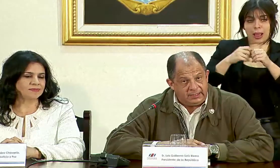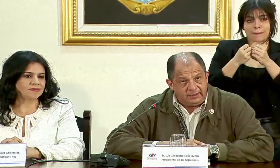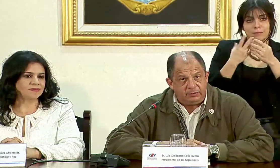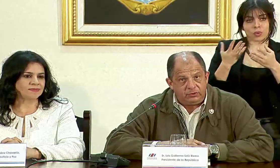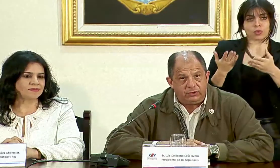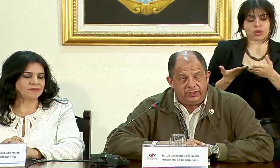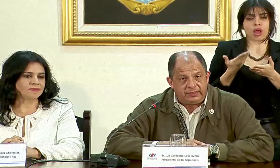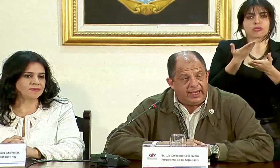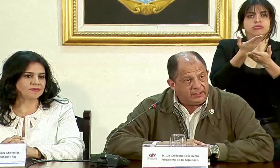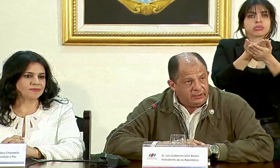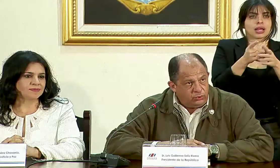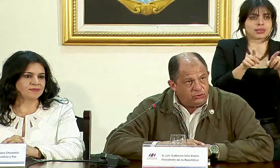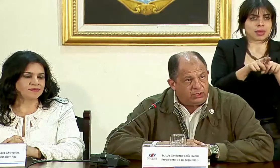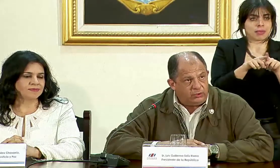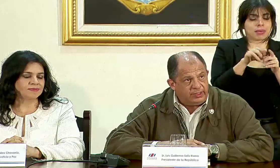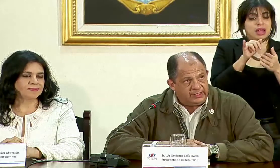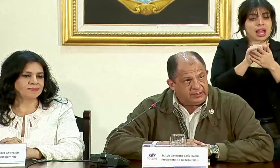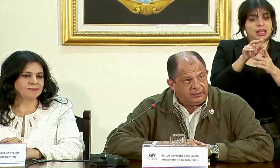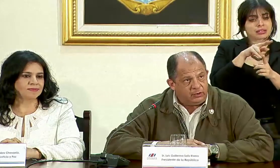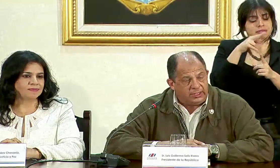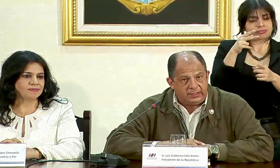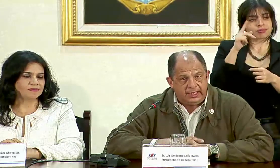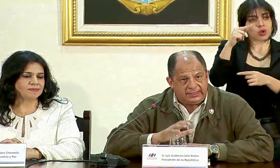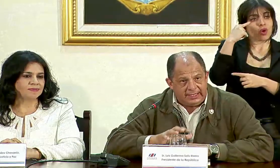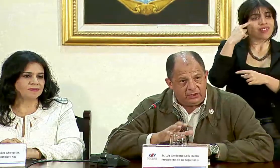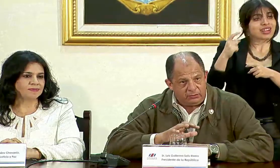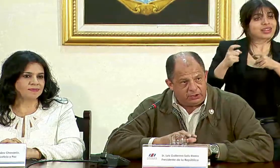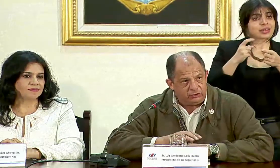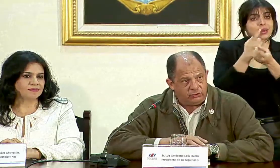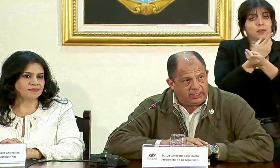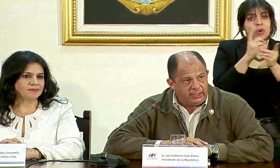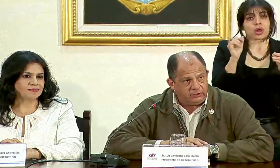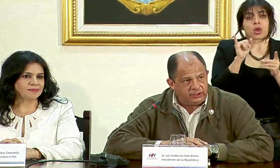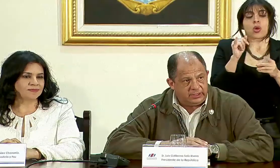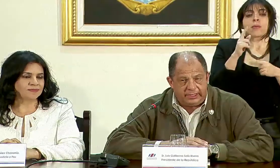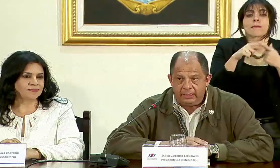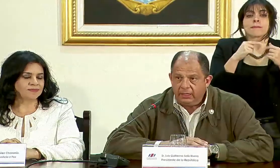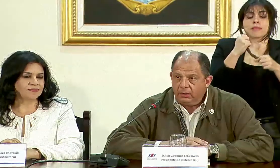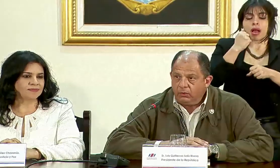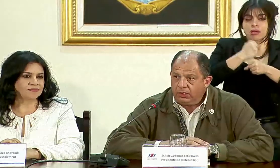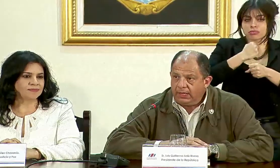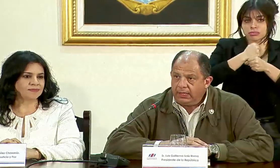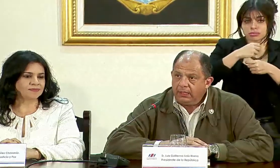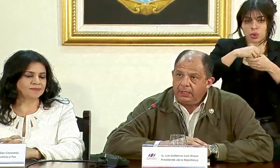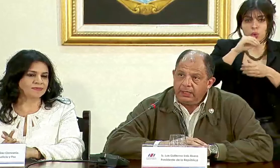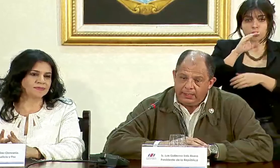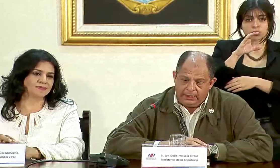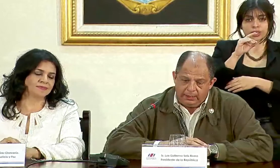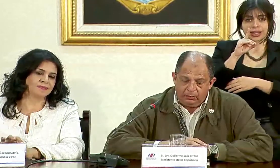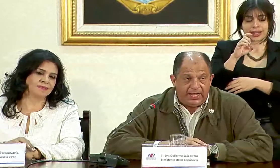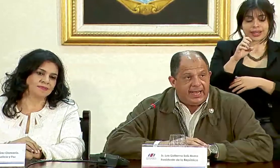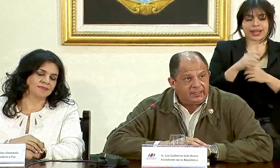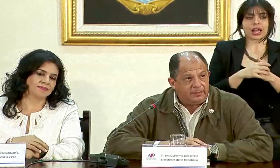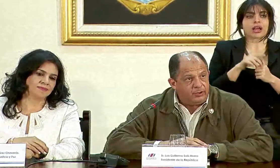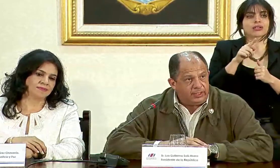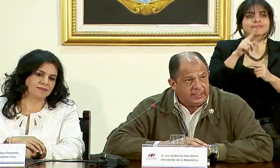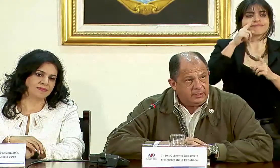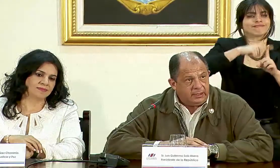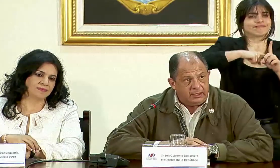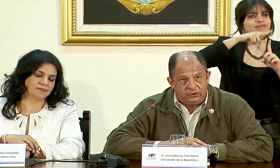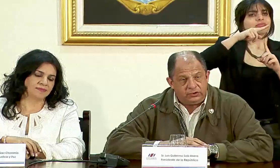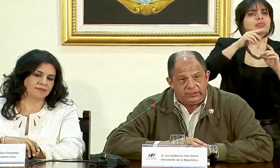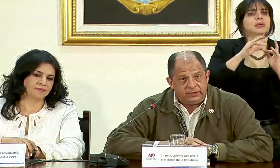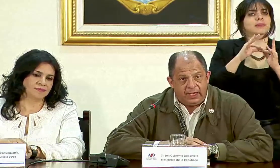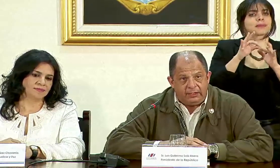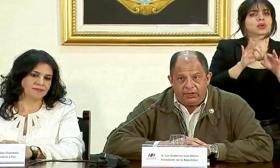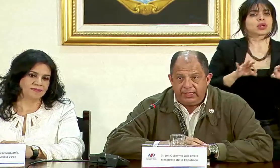y desde ese punto de vista atribuyo a la gobernanza democrática, tal y como se construirá en la OCDE una alta prioridad.